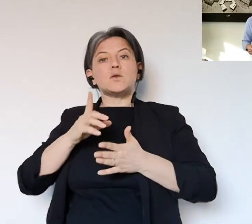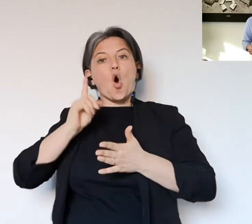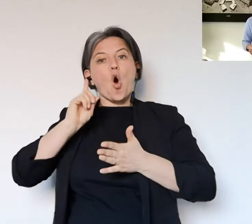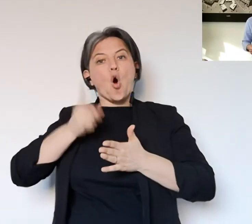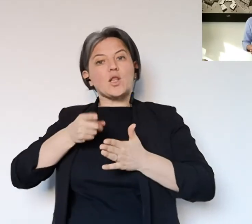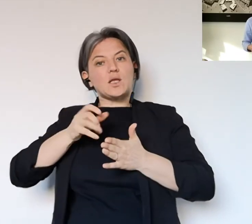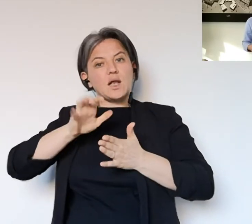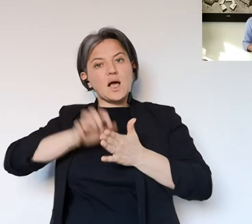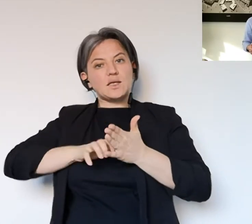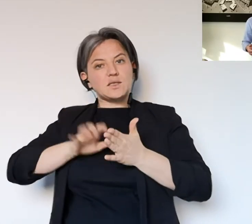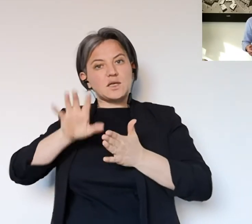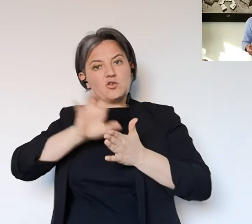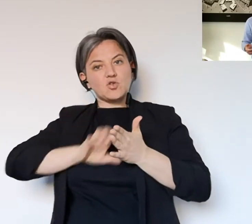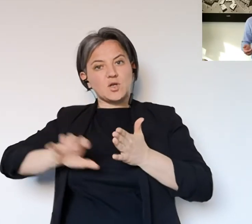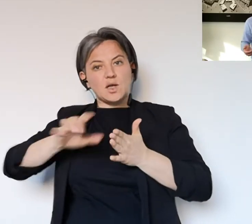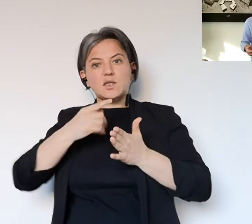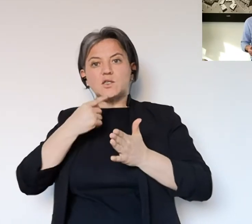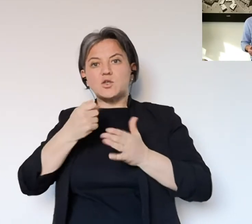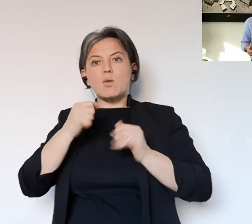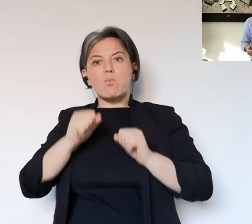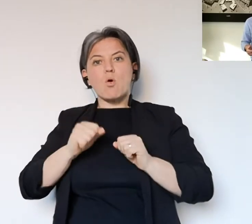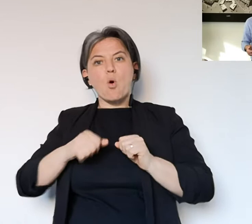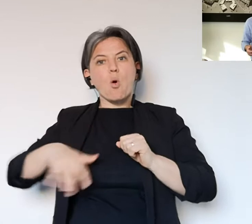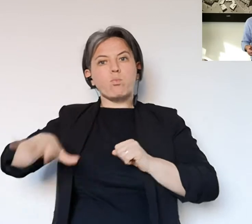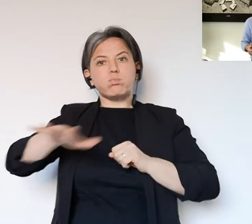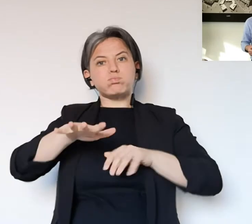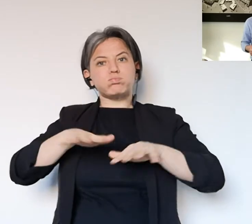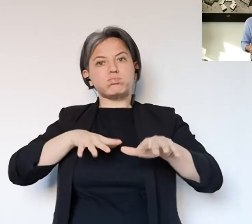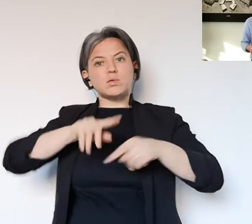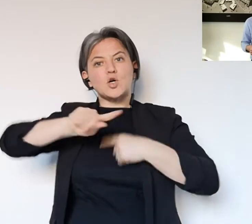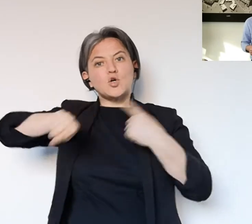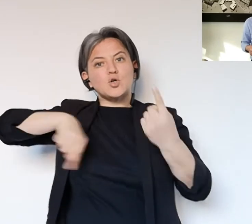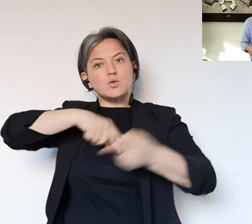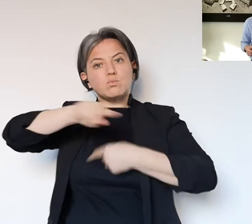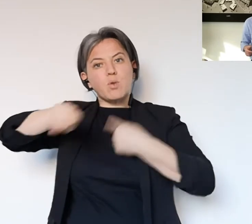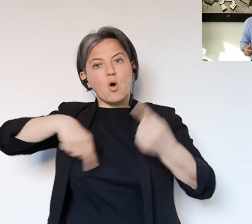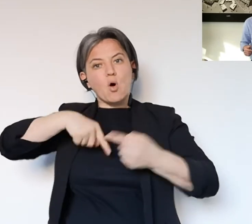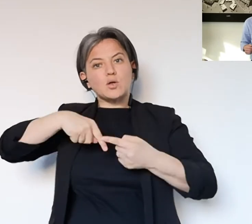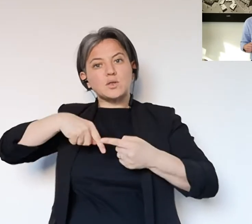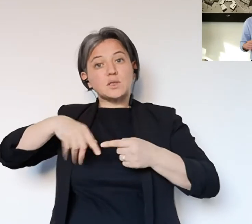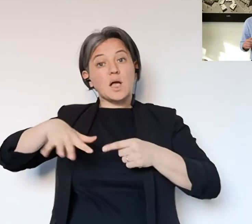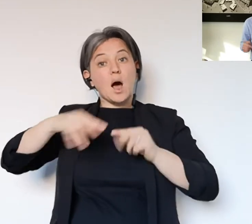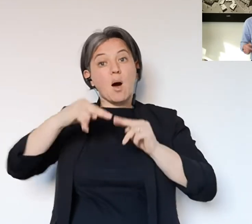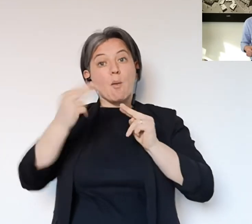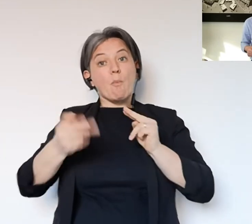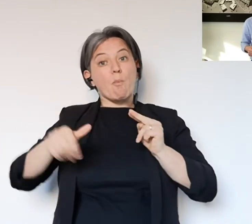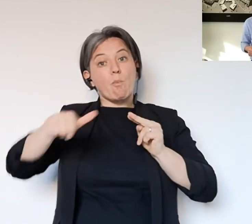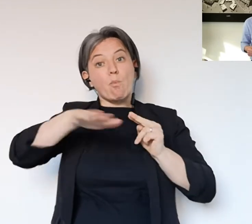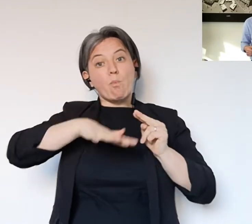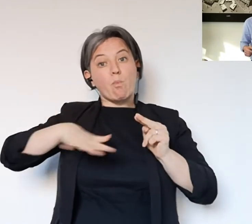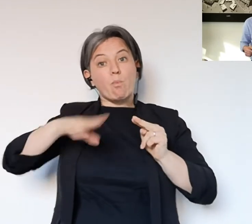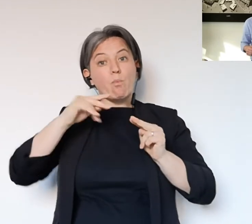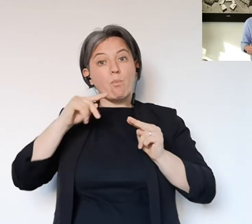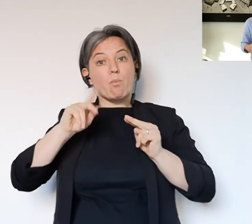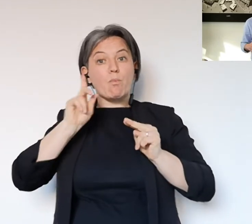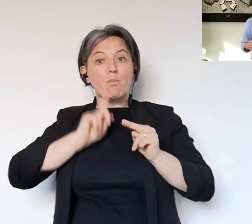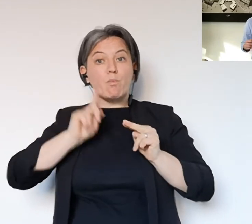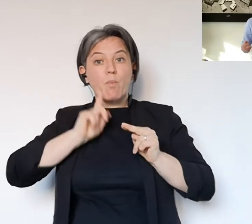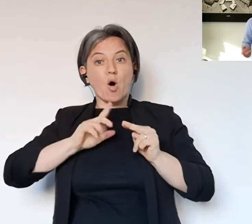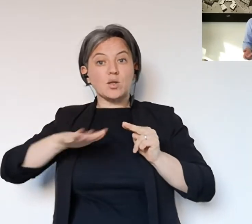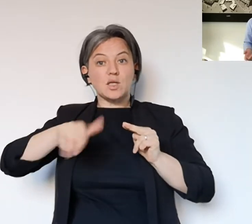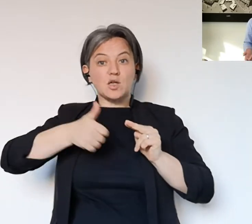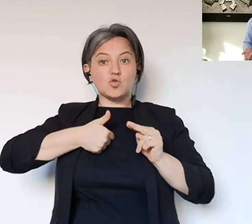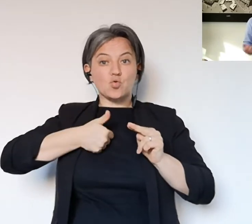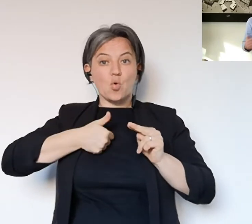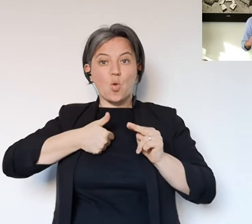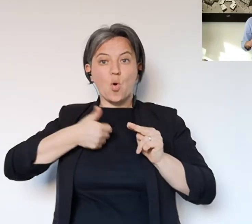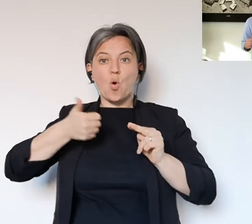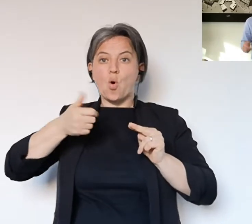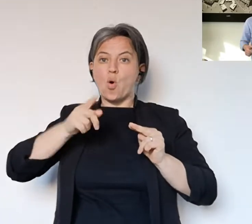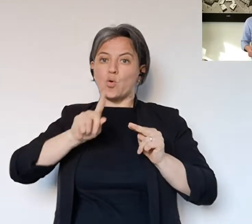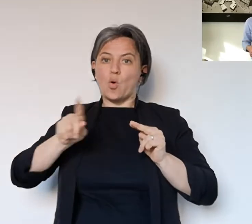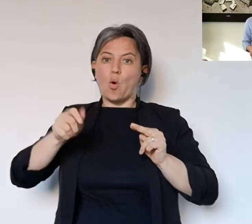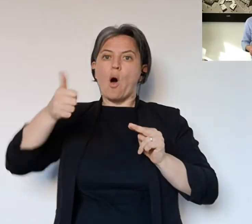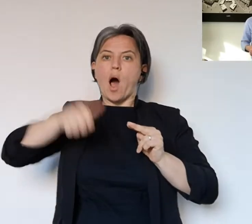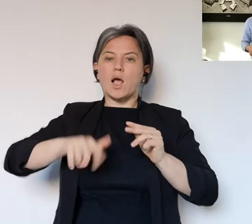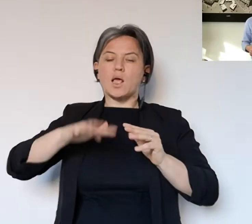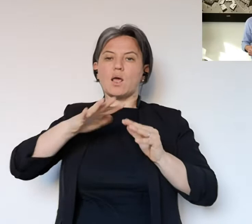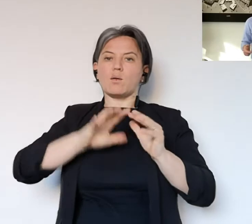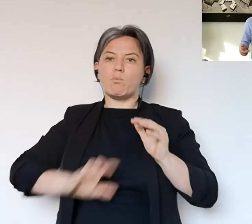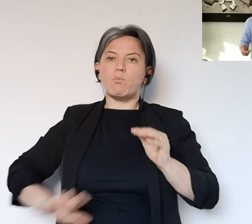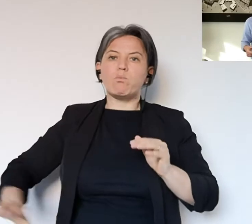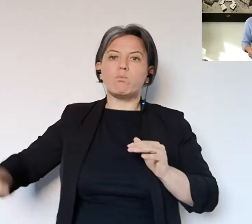ci dice che ci si potrà spostare non solo nell'ambito provinciale ma in tutta la regione. Quindi